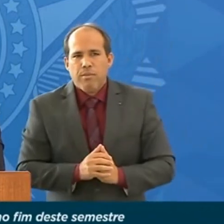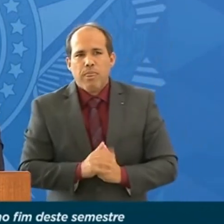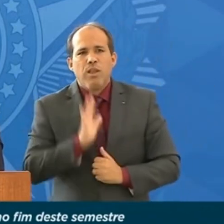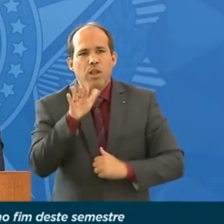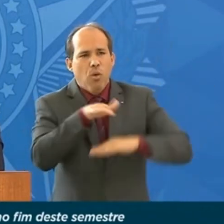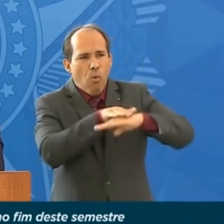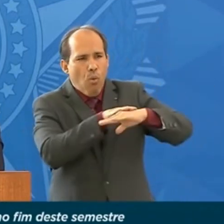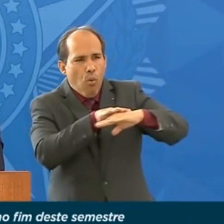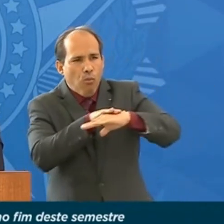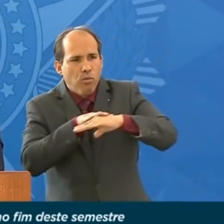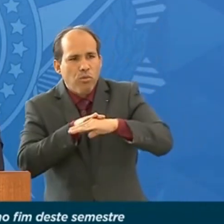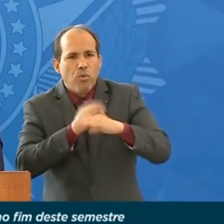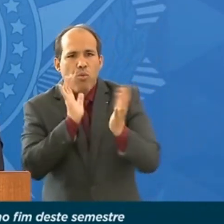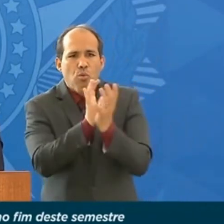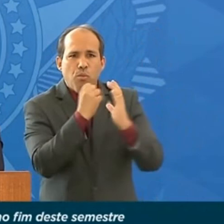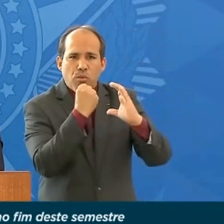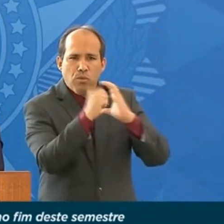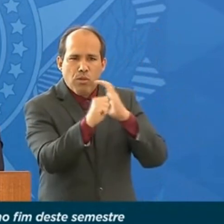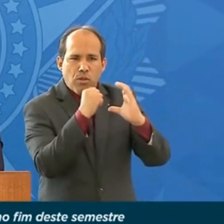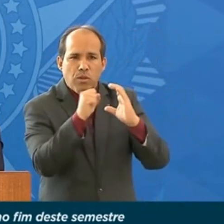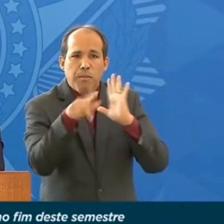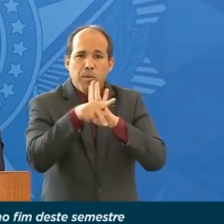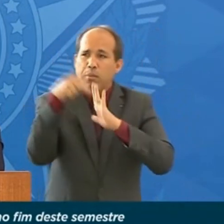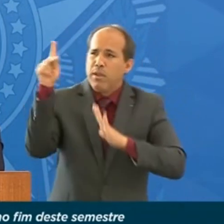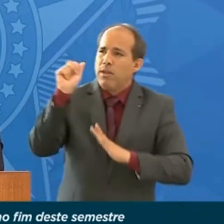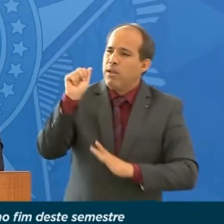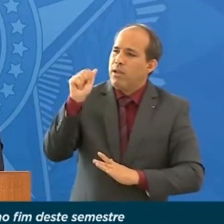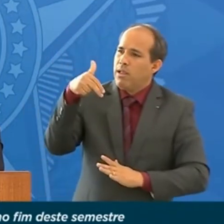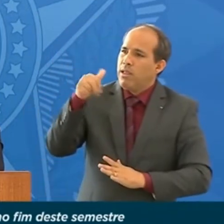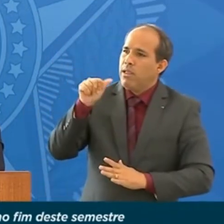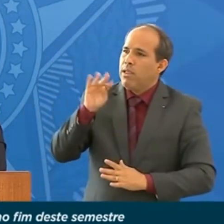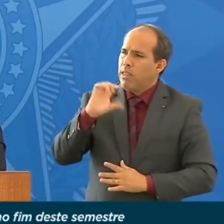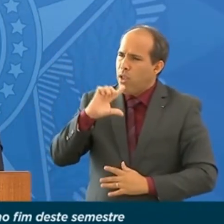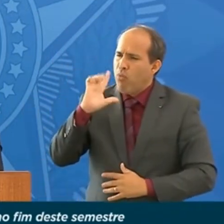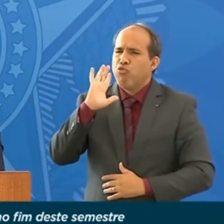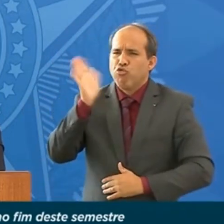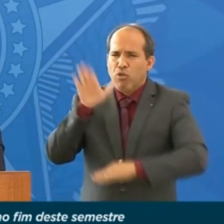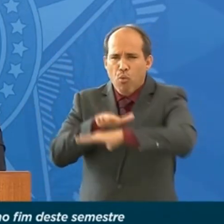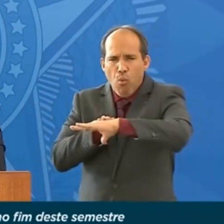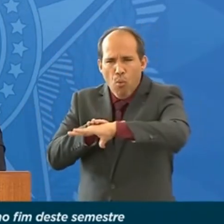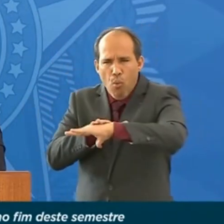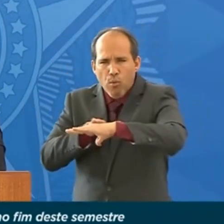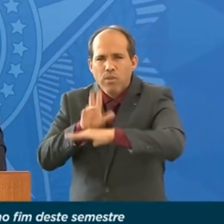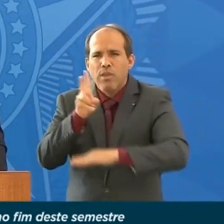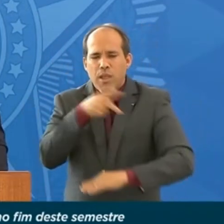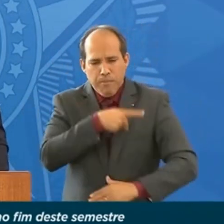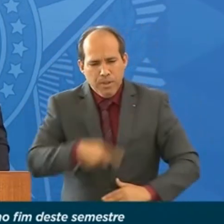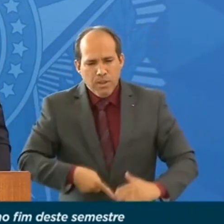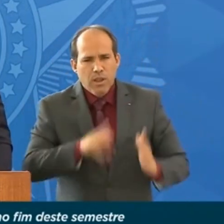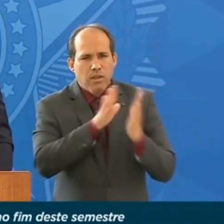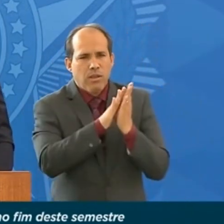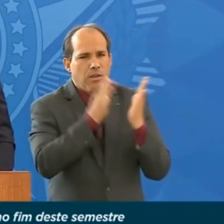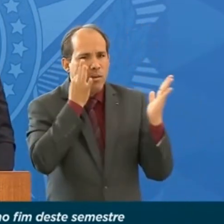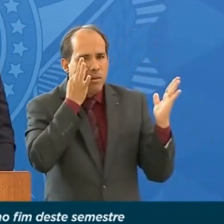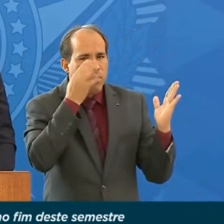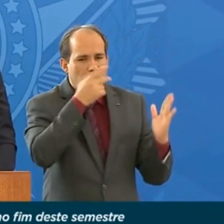temos conversado com os conselheiros da Anatel, temos conversado sempre com o Presidente da República,